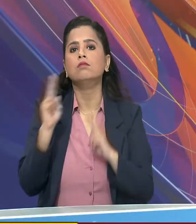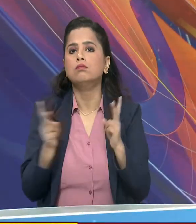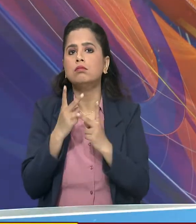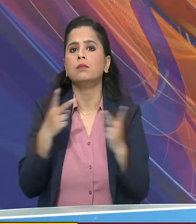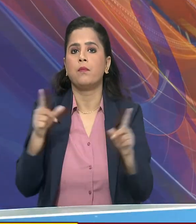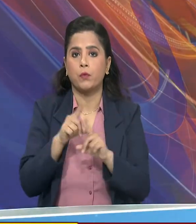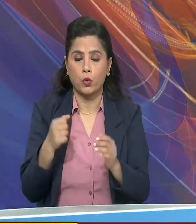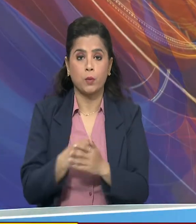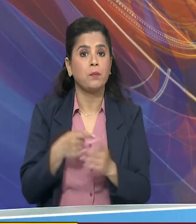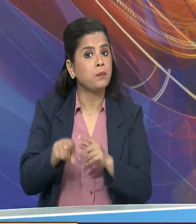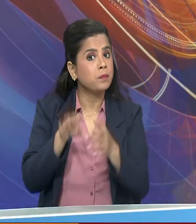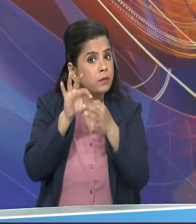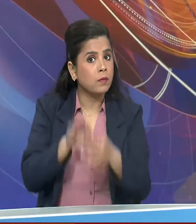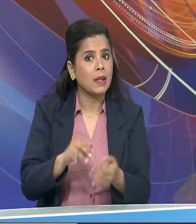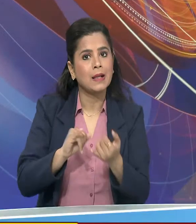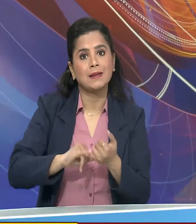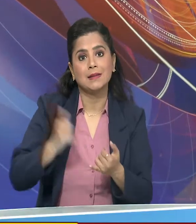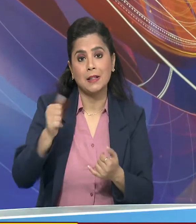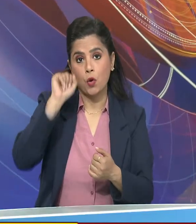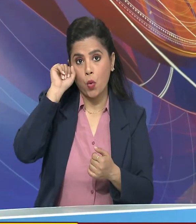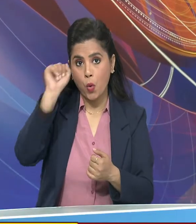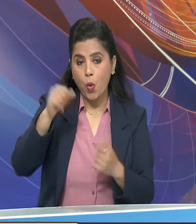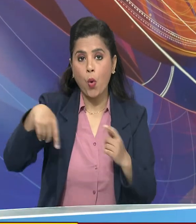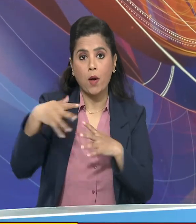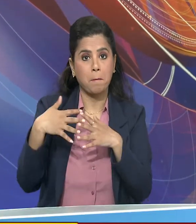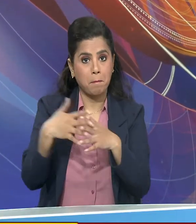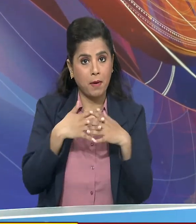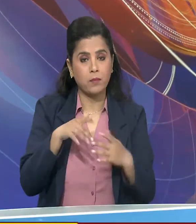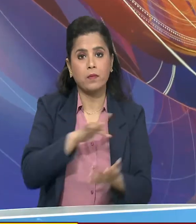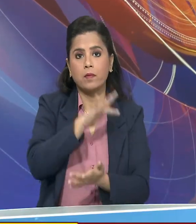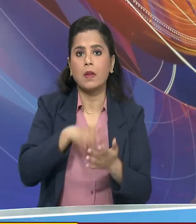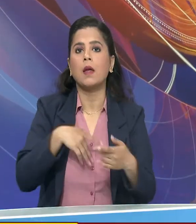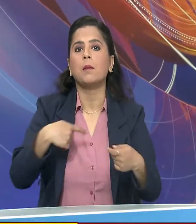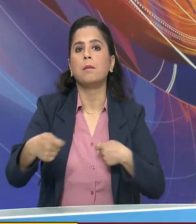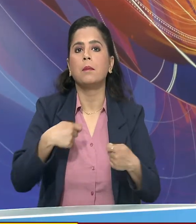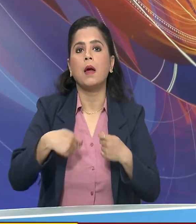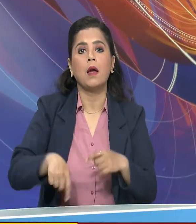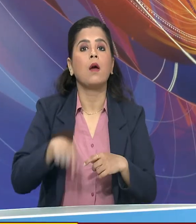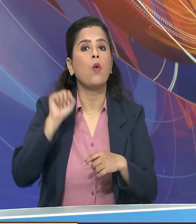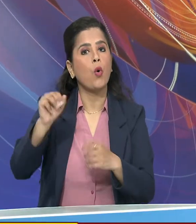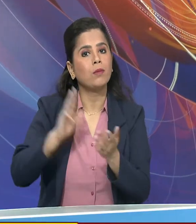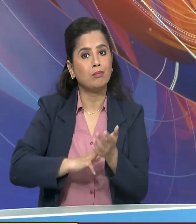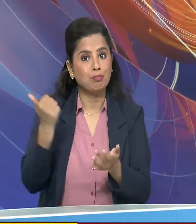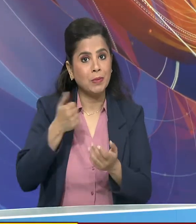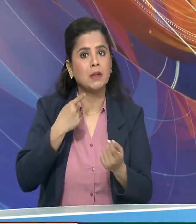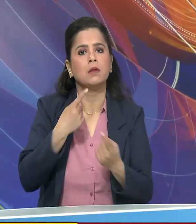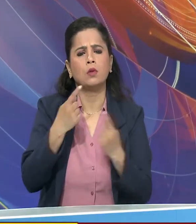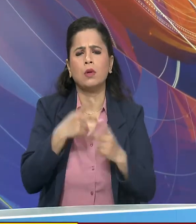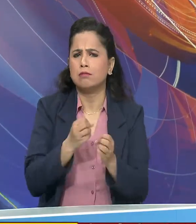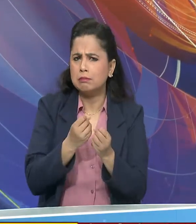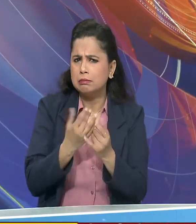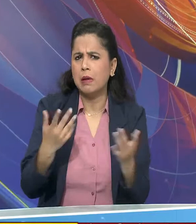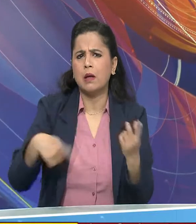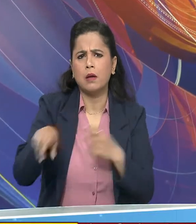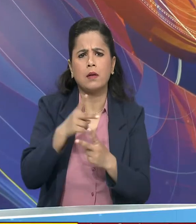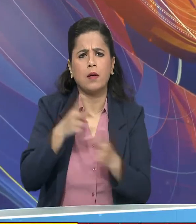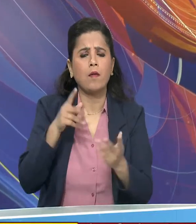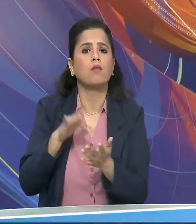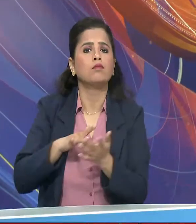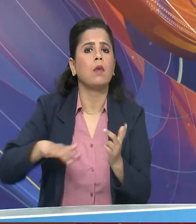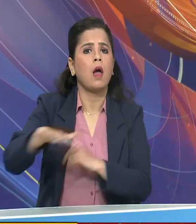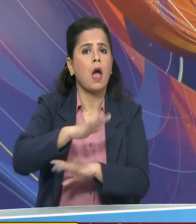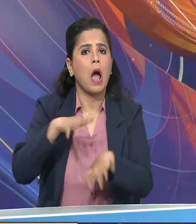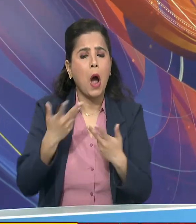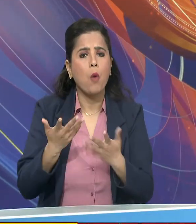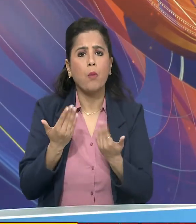इस दोरान साचेव राइमांडो केंदुरिये उद्योग मंत्री प्योश कोविल के साथ विभिन शेत्रों में